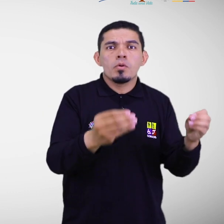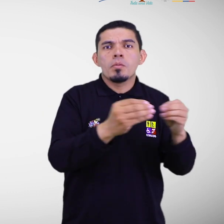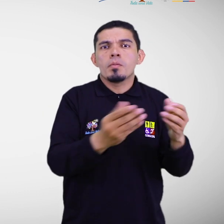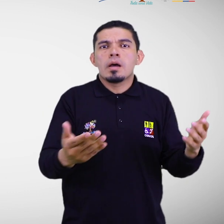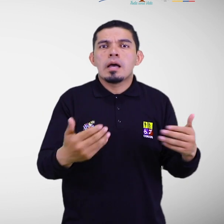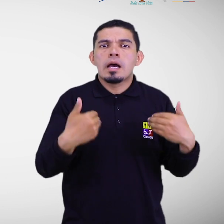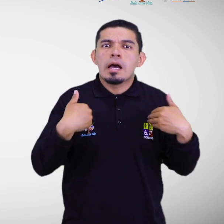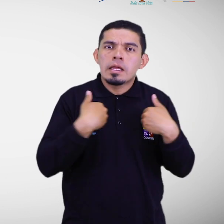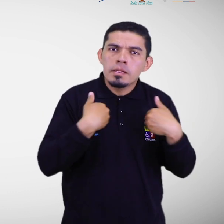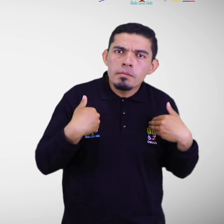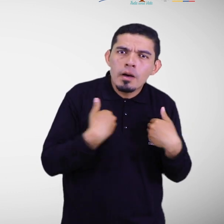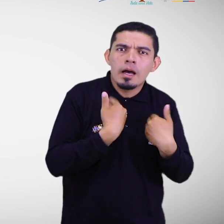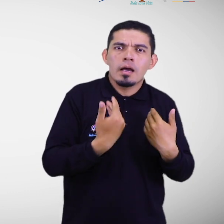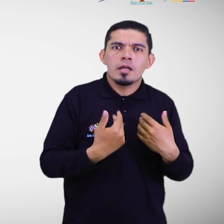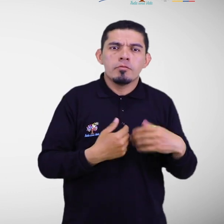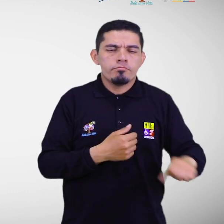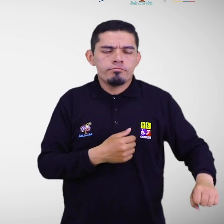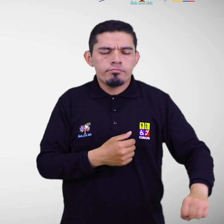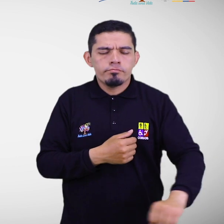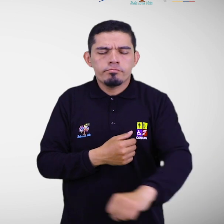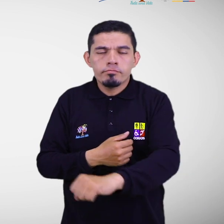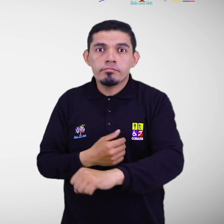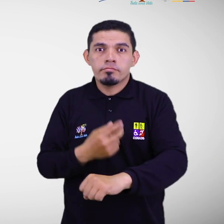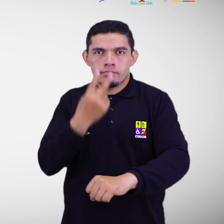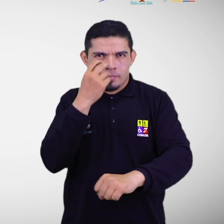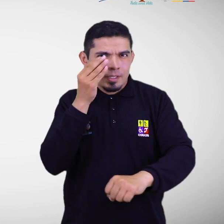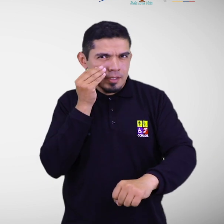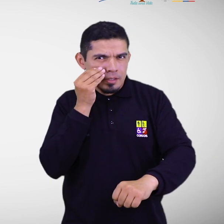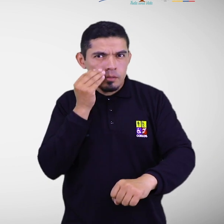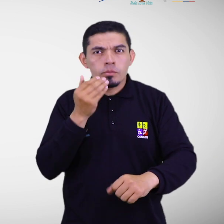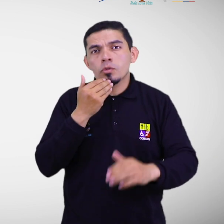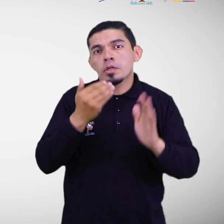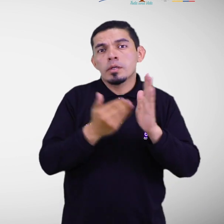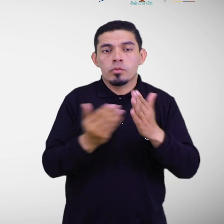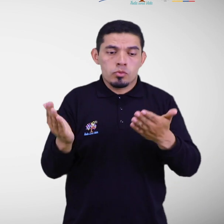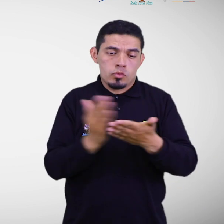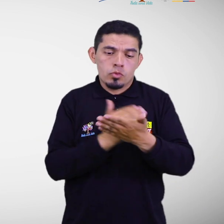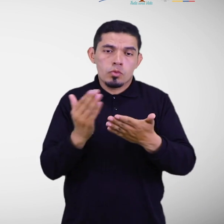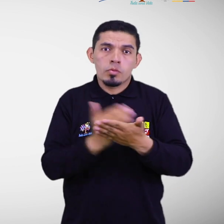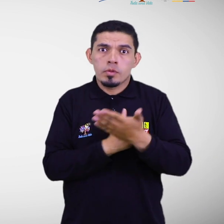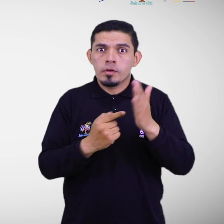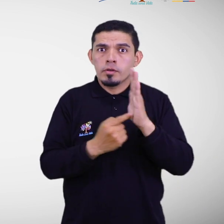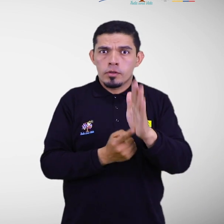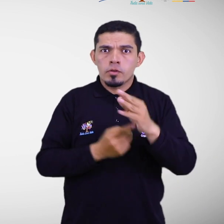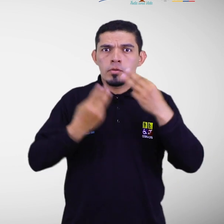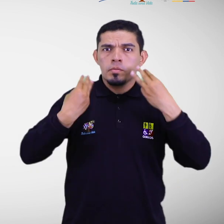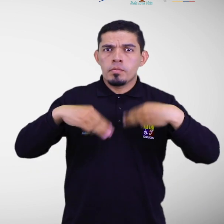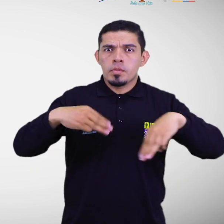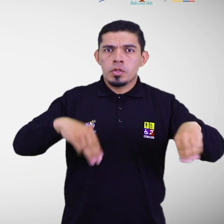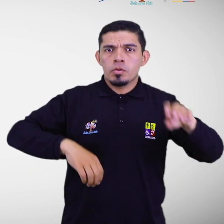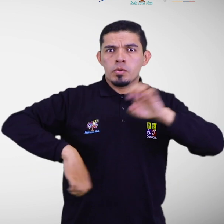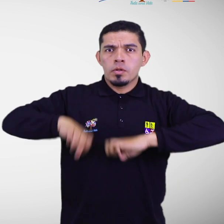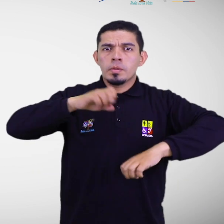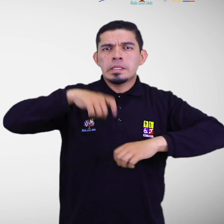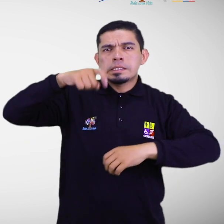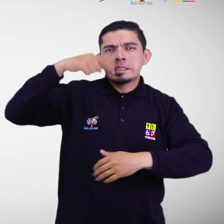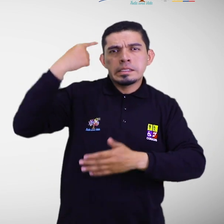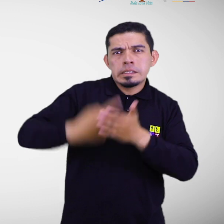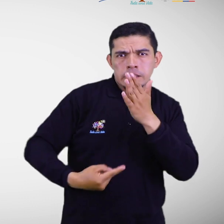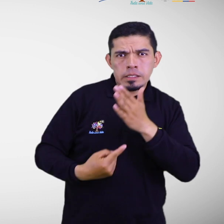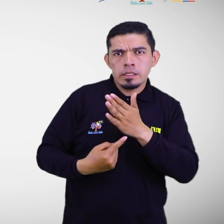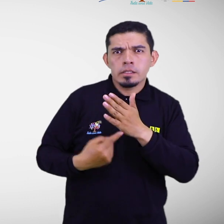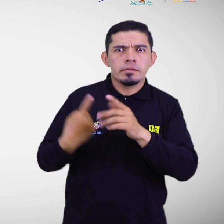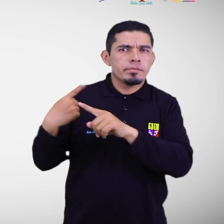asistencia. Para mayor información se puede utilizar el documento metodología de evaluación inicial de necesidades por